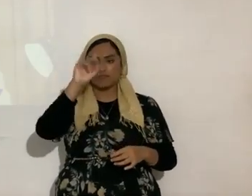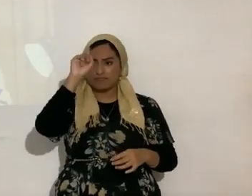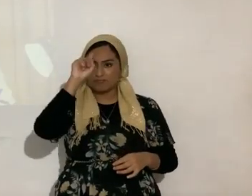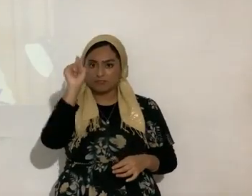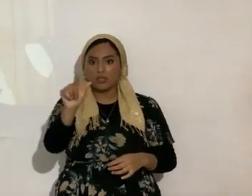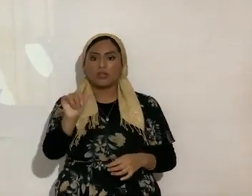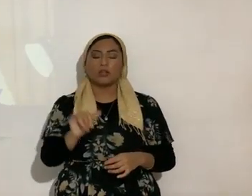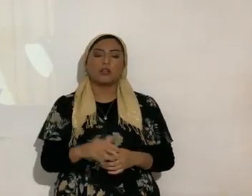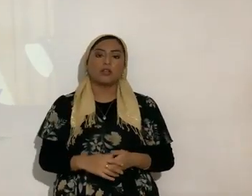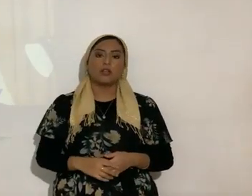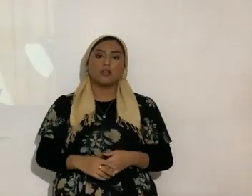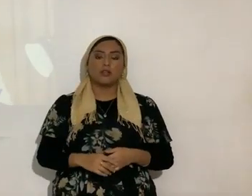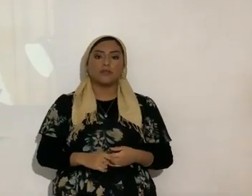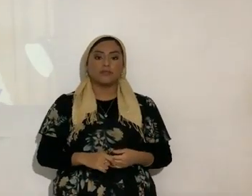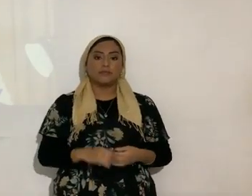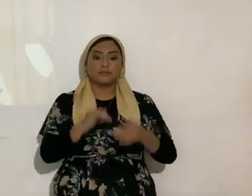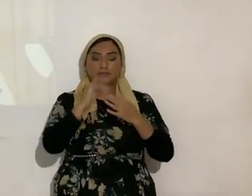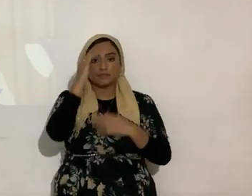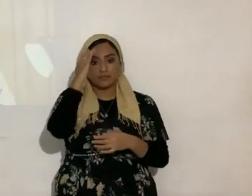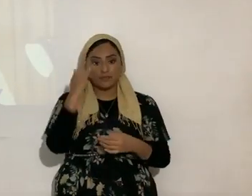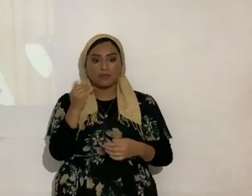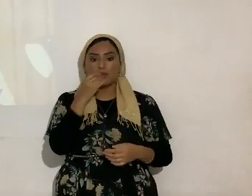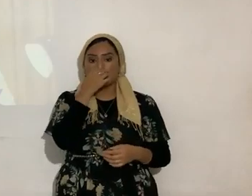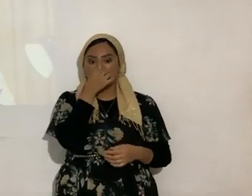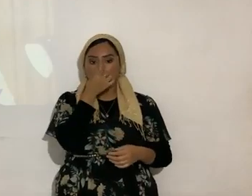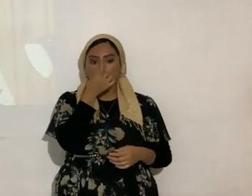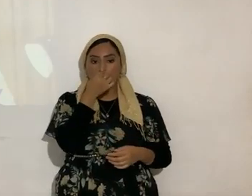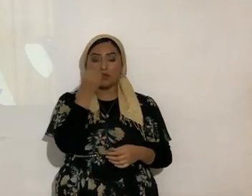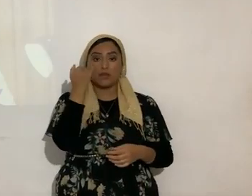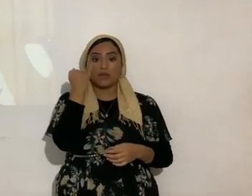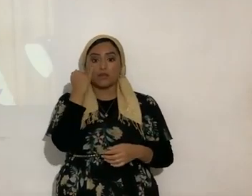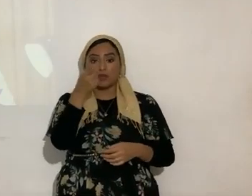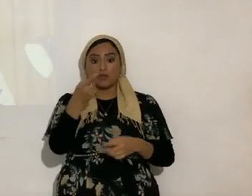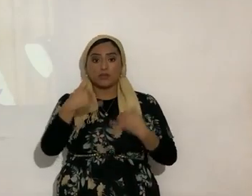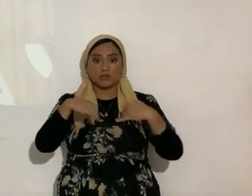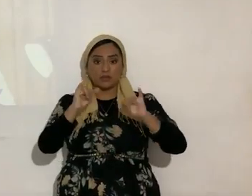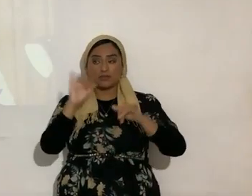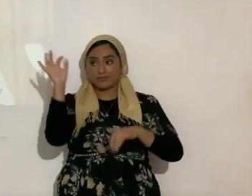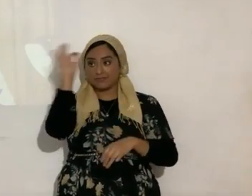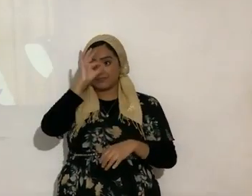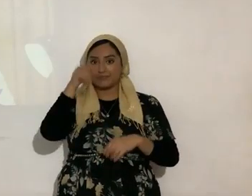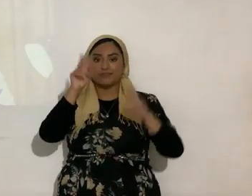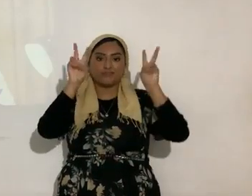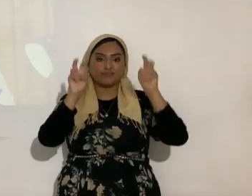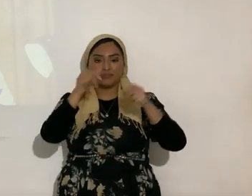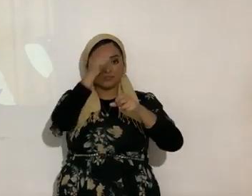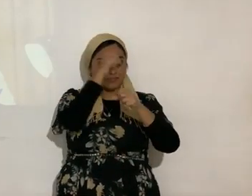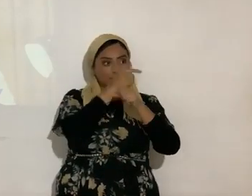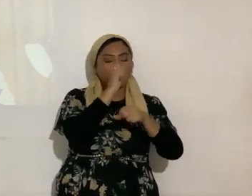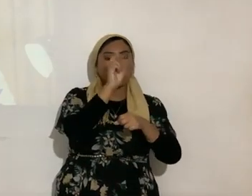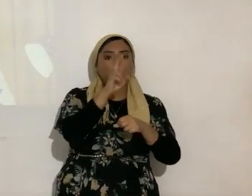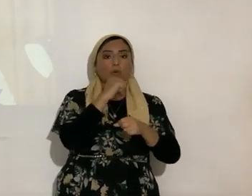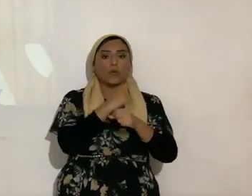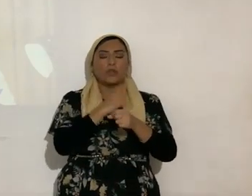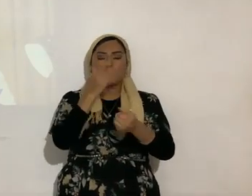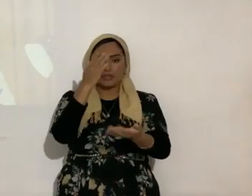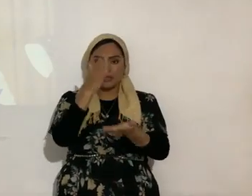Por lo tanto, deja de vagar si todavía andas vagando y te dices hermano o hermana, déjale vagar en la